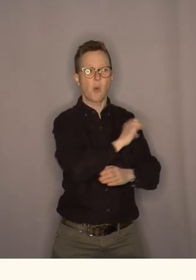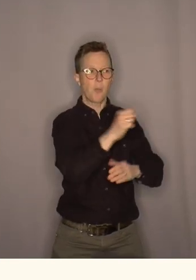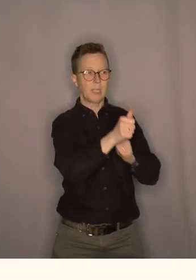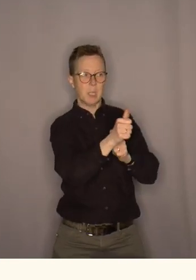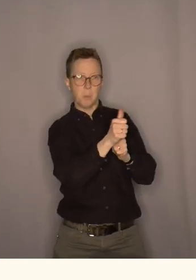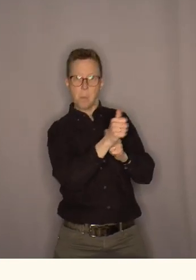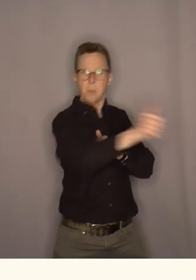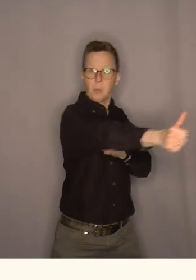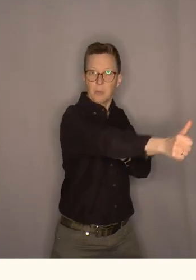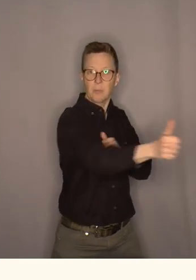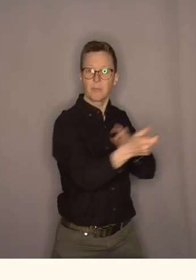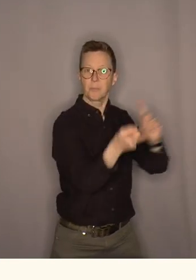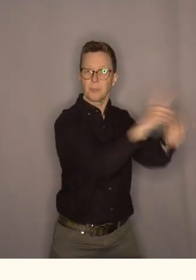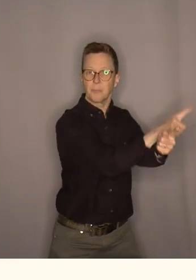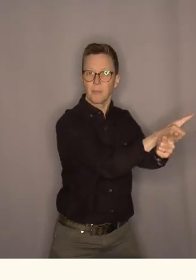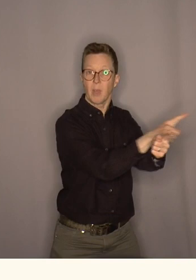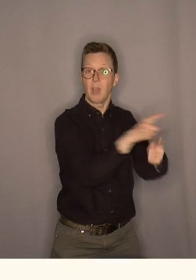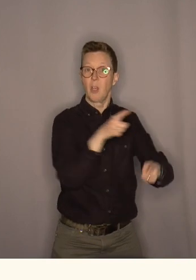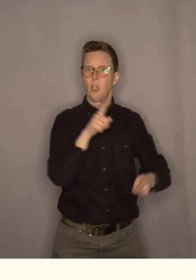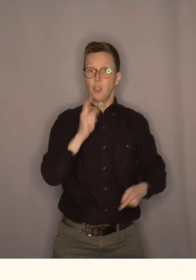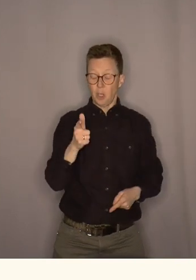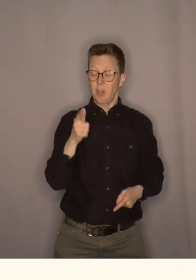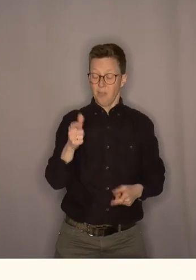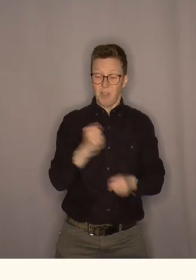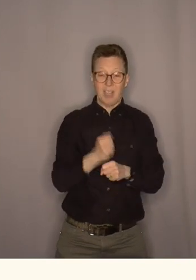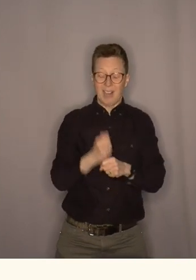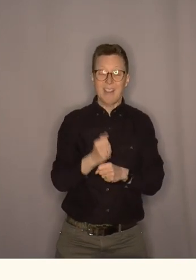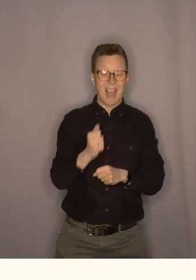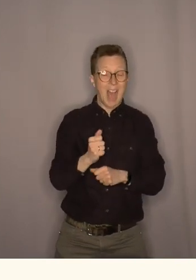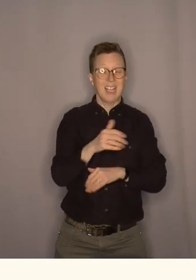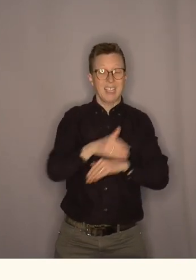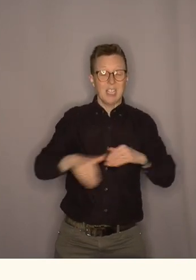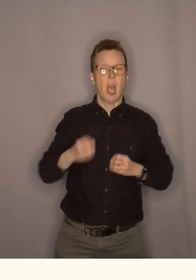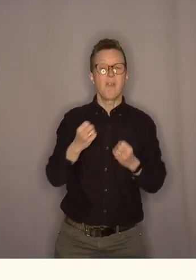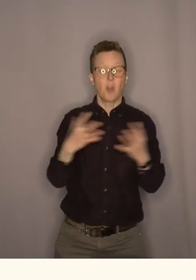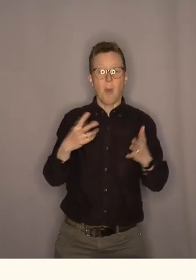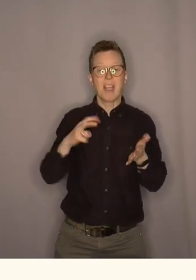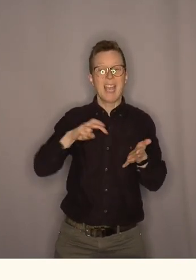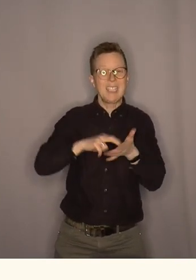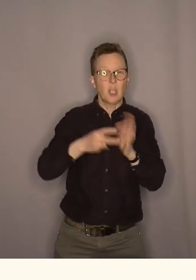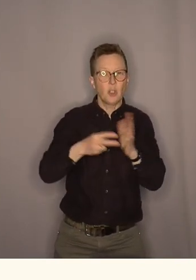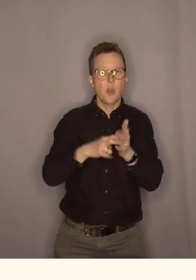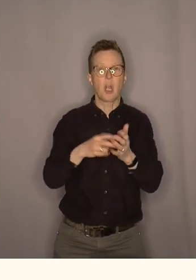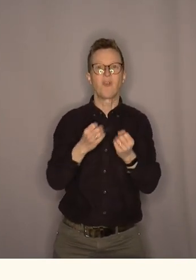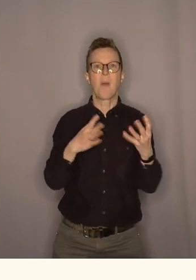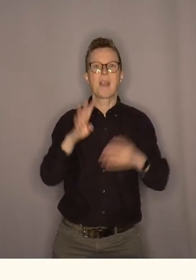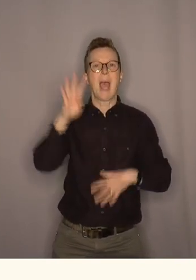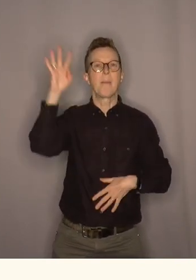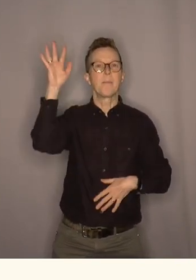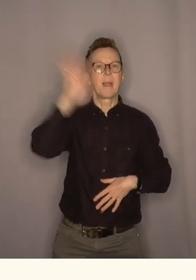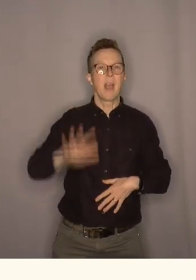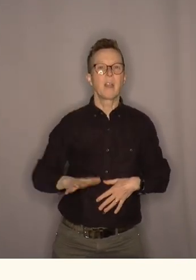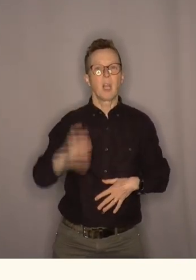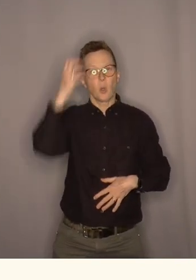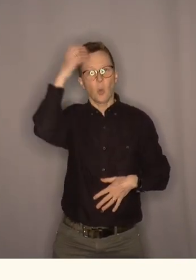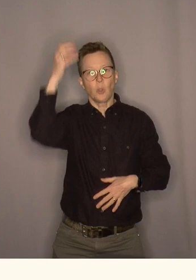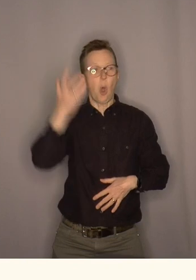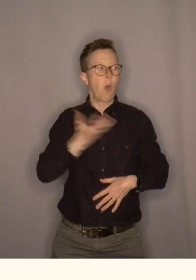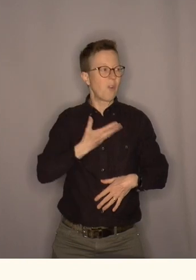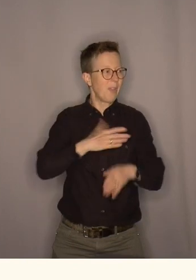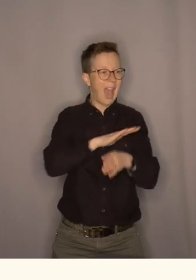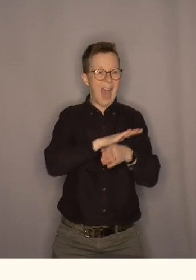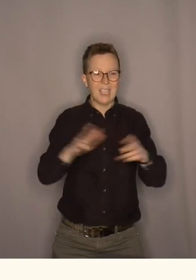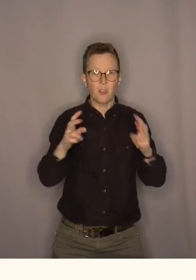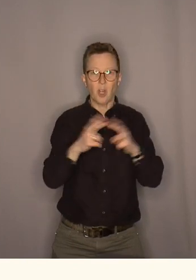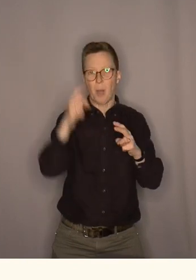For det er begrenset hvor mange ingeniører og hvor mange milliarder kroner og hvor mye regnstrøm som vi kan